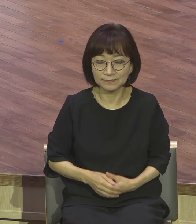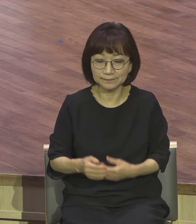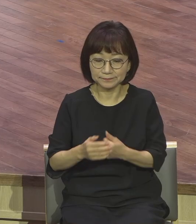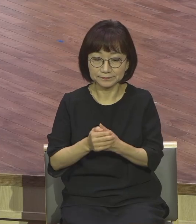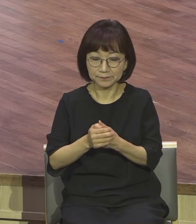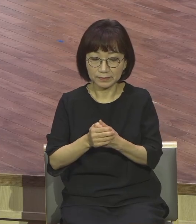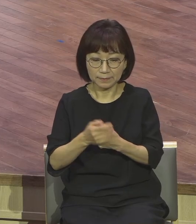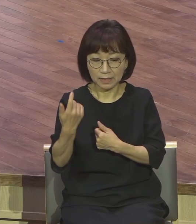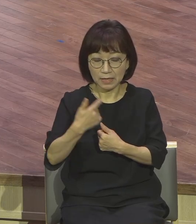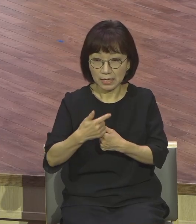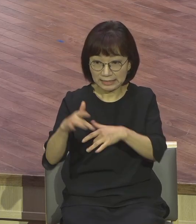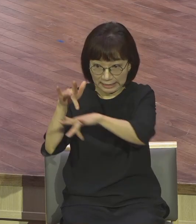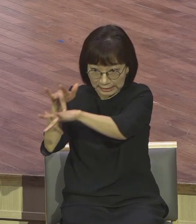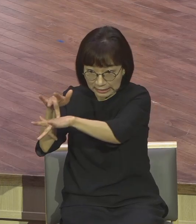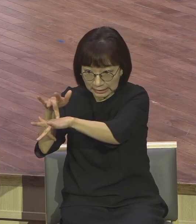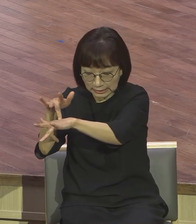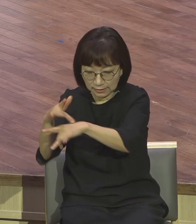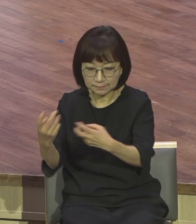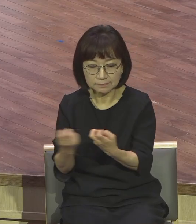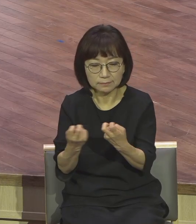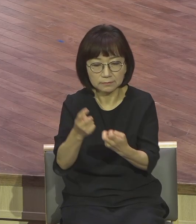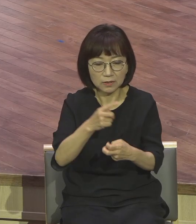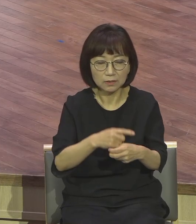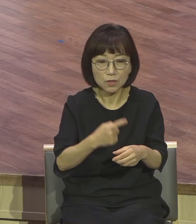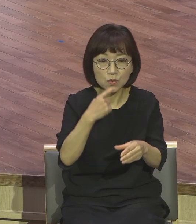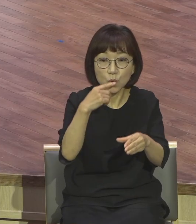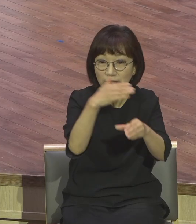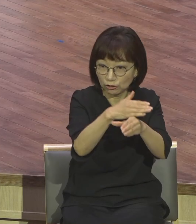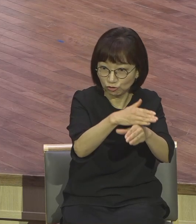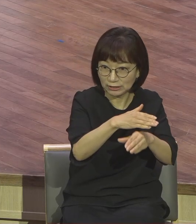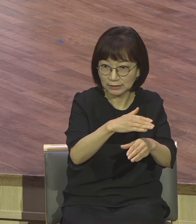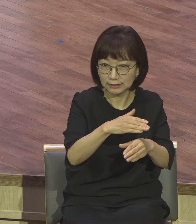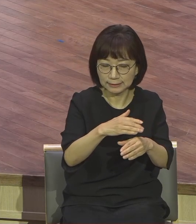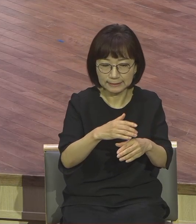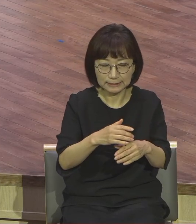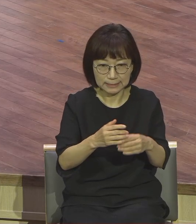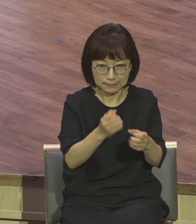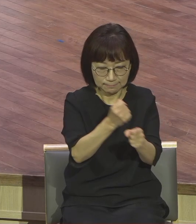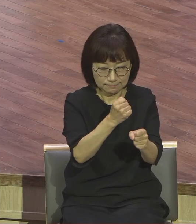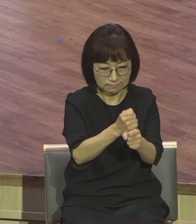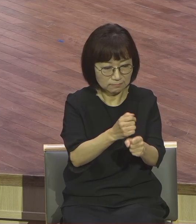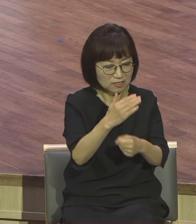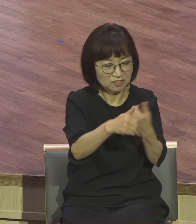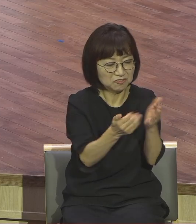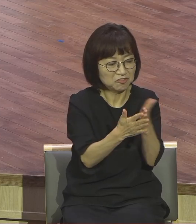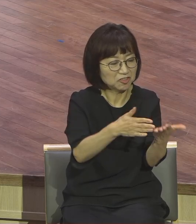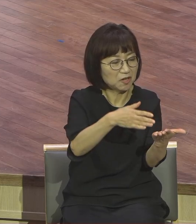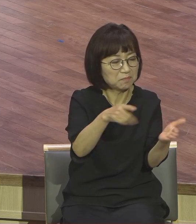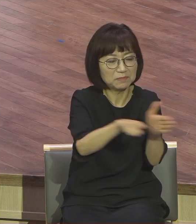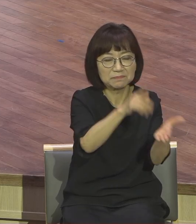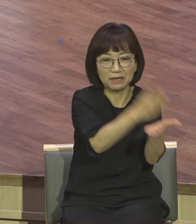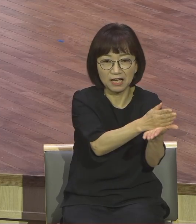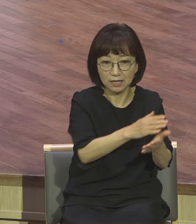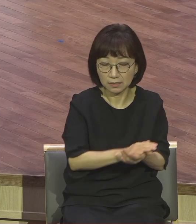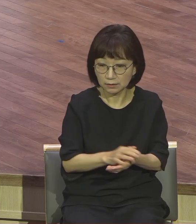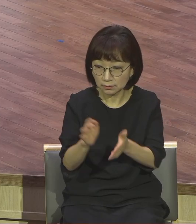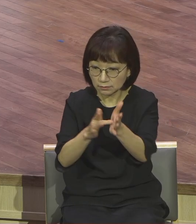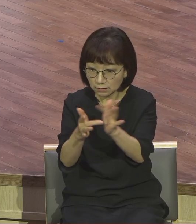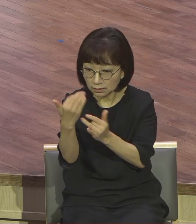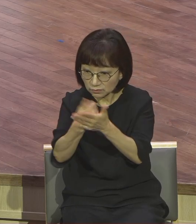만들어서 성경문을 깨워 만듭니다. 기독교 다 죽입니다. 쫓아 냅니다. 가다 버립니다.